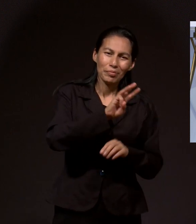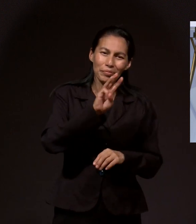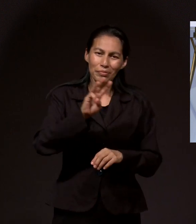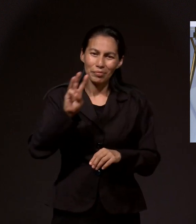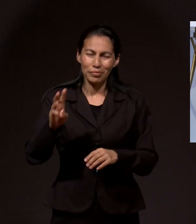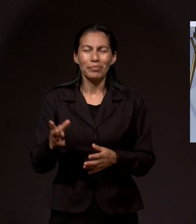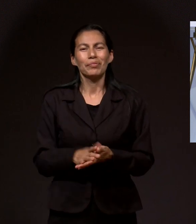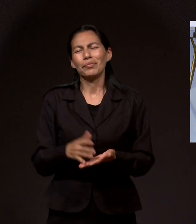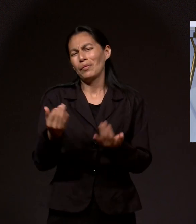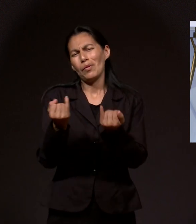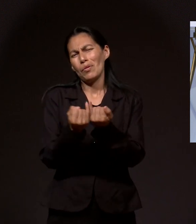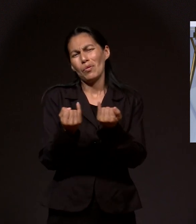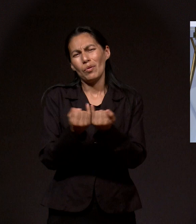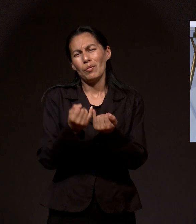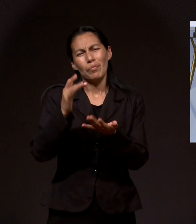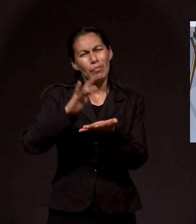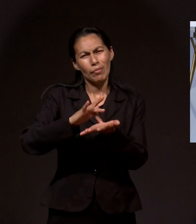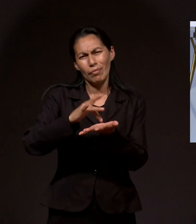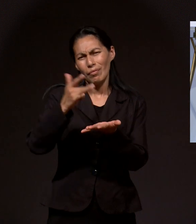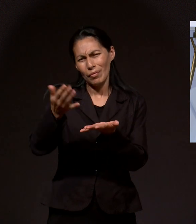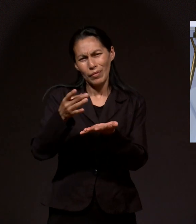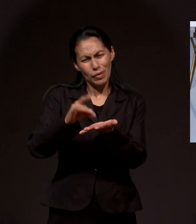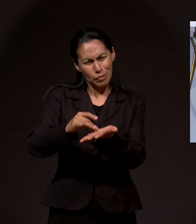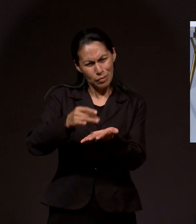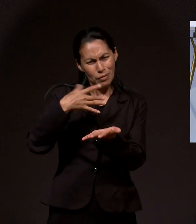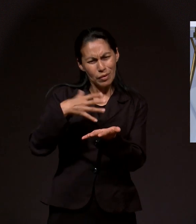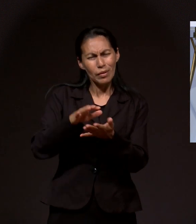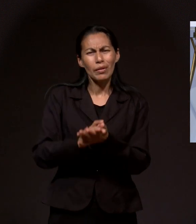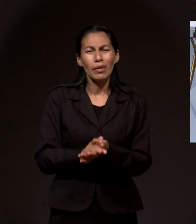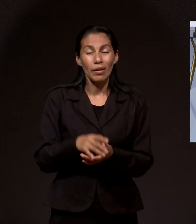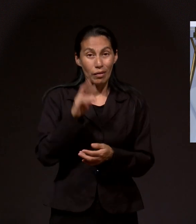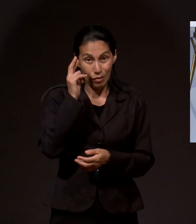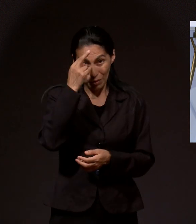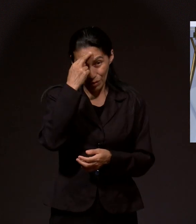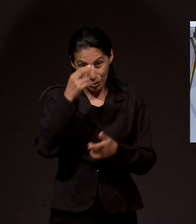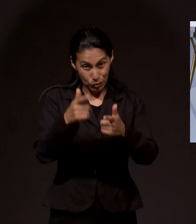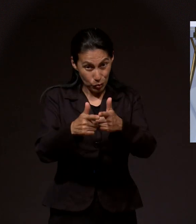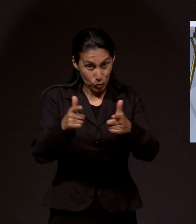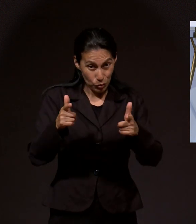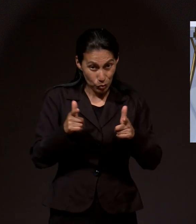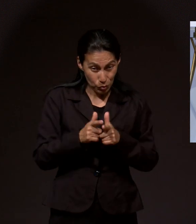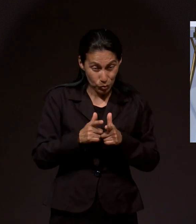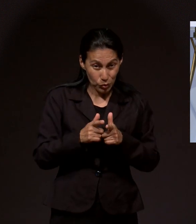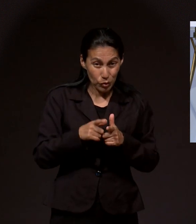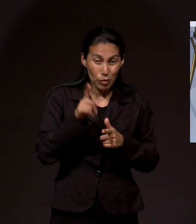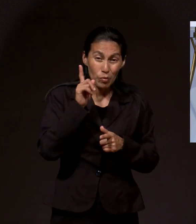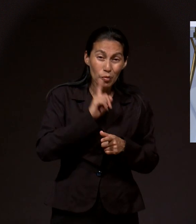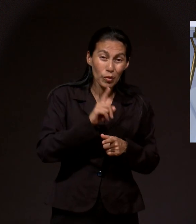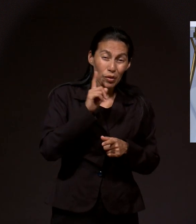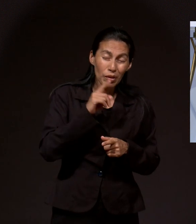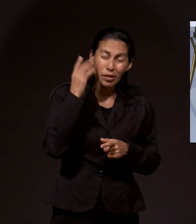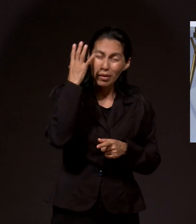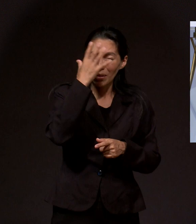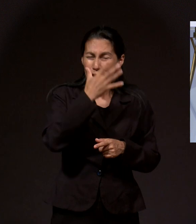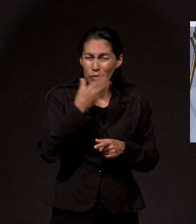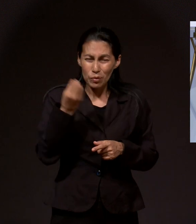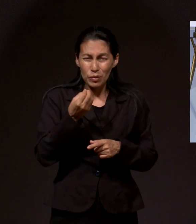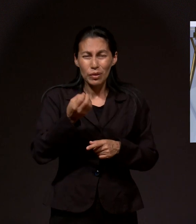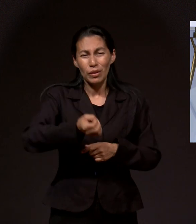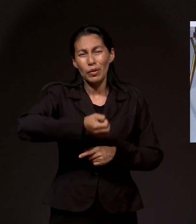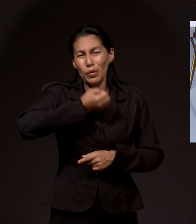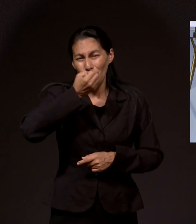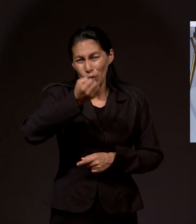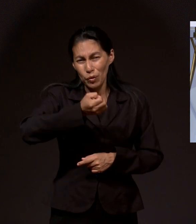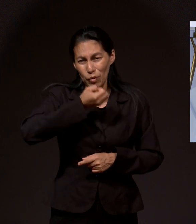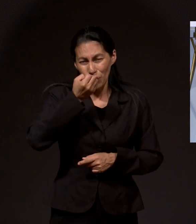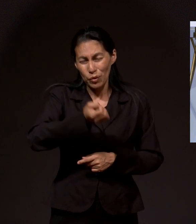agradecimientos para que juntos nos gocemos. Recuerden que hay un grupo, varios grupos de hermosas damas que se